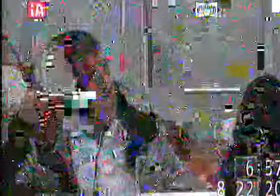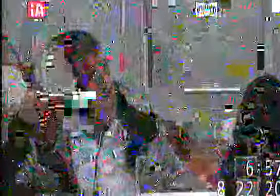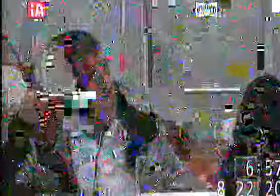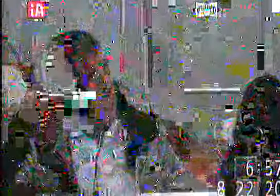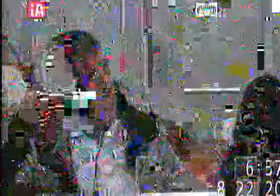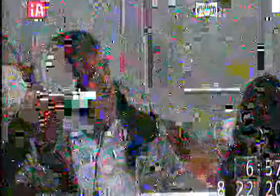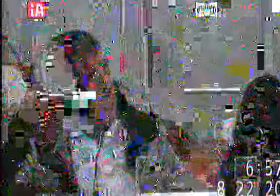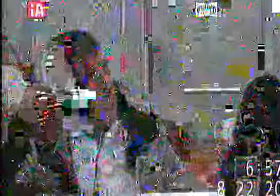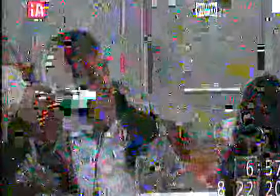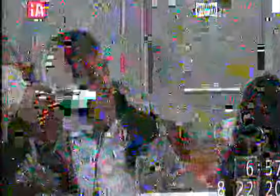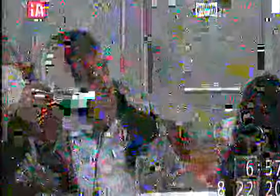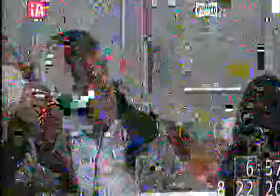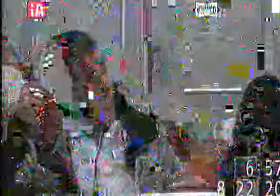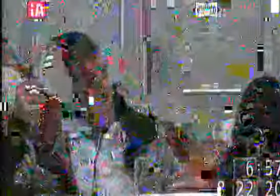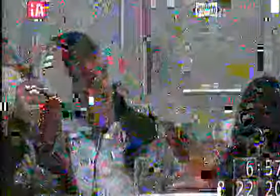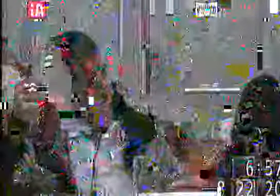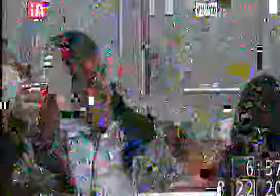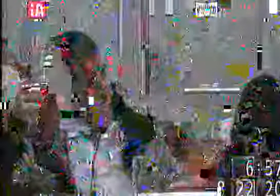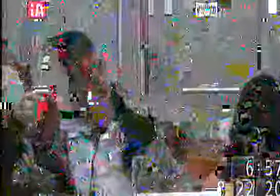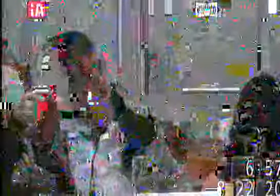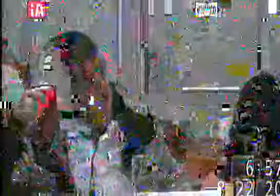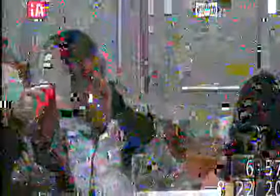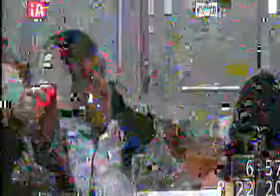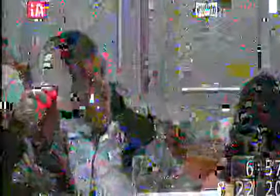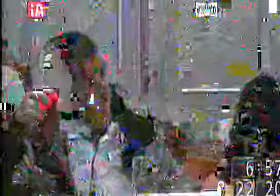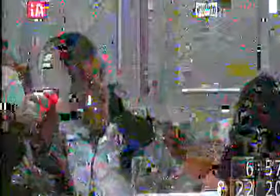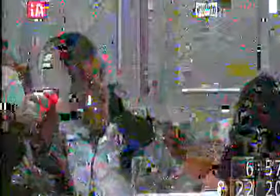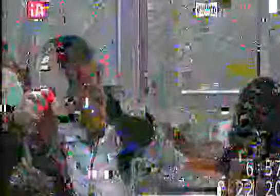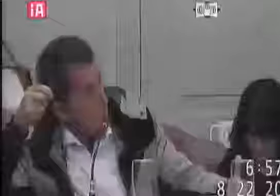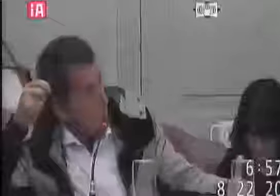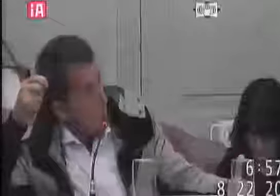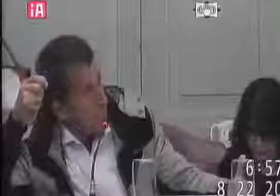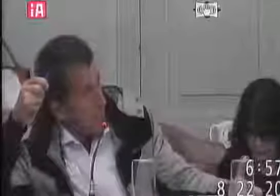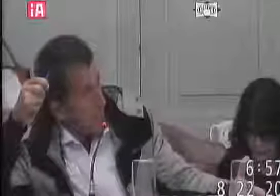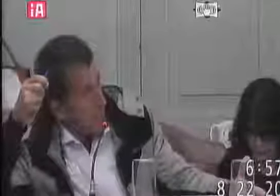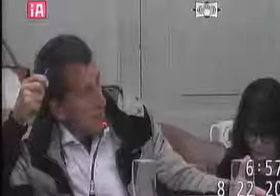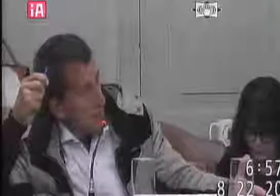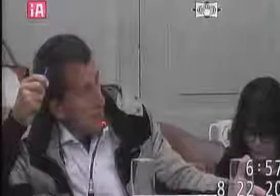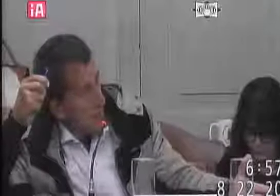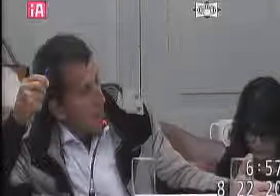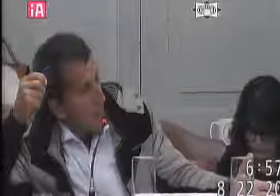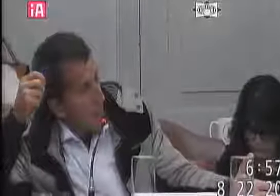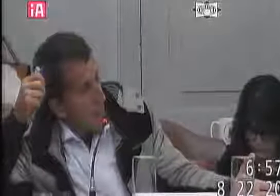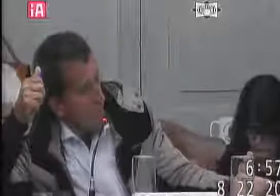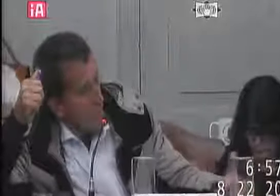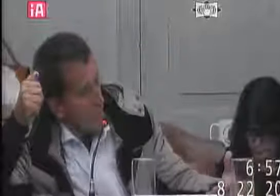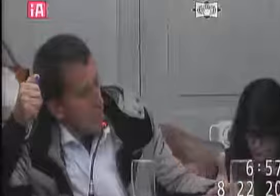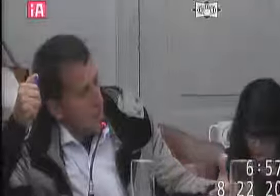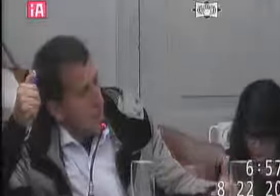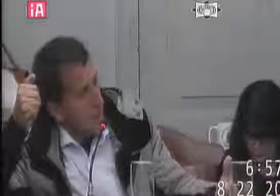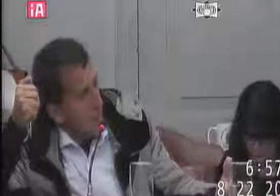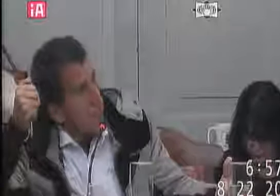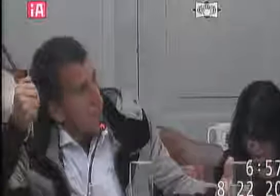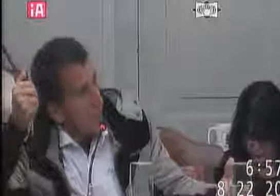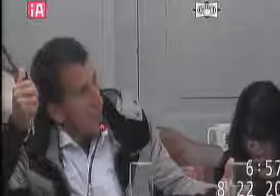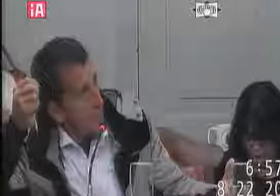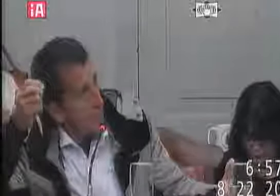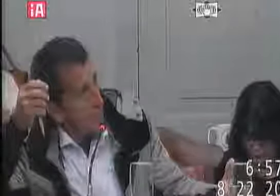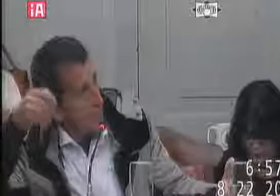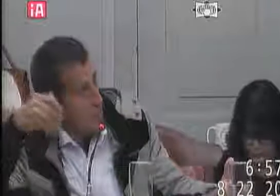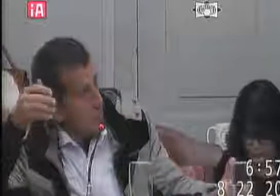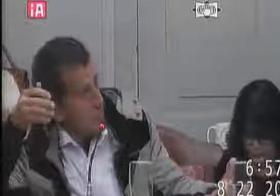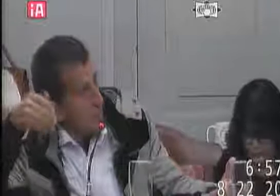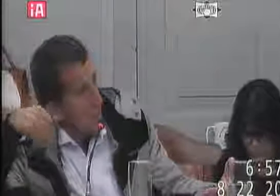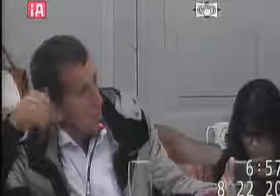entendeu então eu vejo também os colégios e as creches sendo reformadas mas o que poderia ser feito também a gente vê esses empresários só ganhando